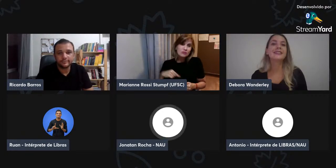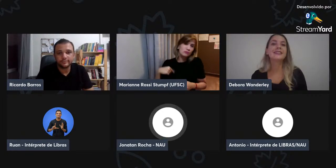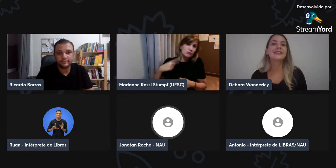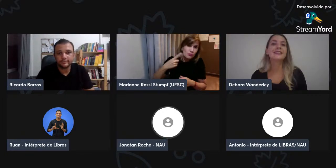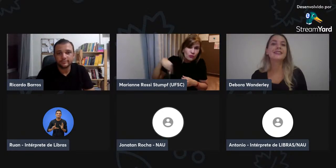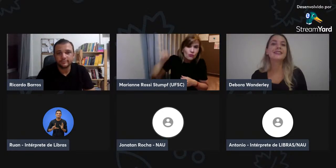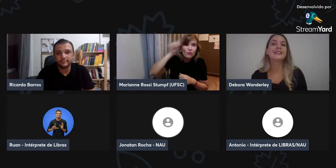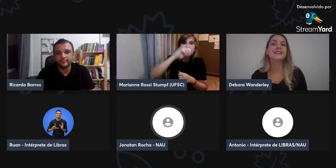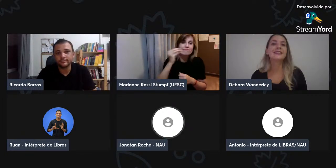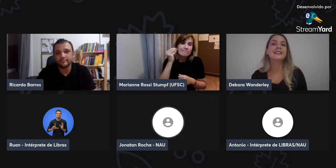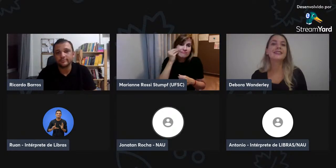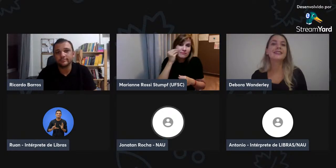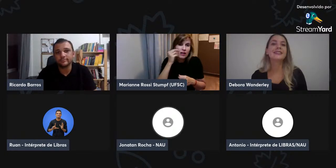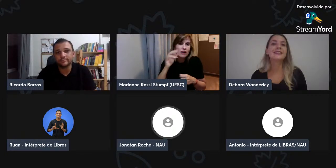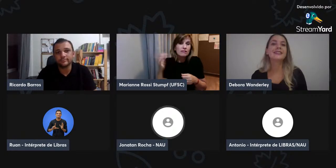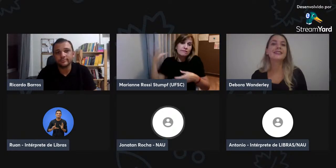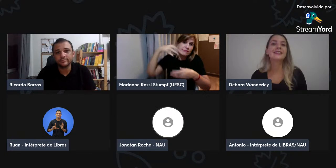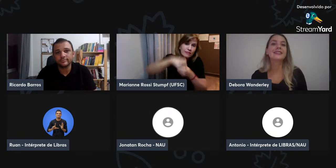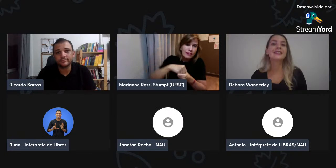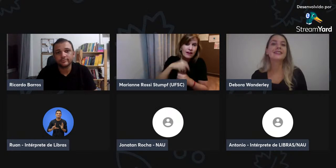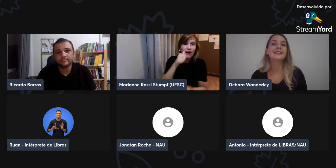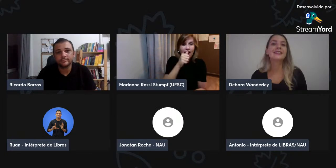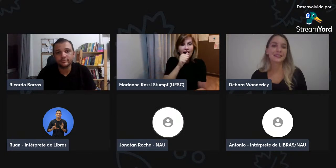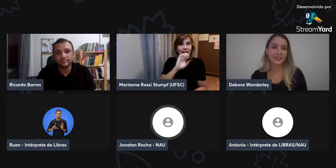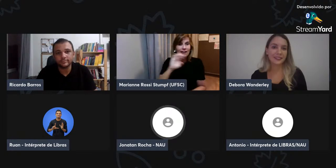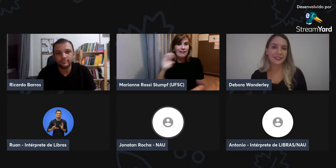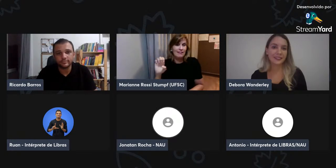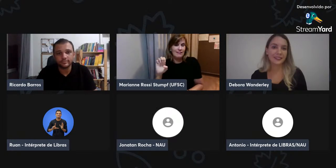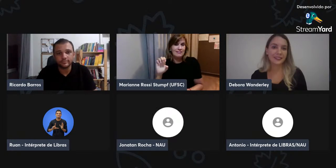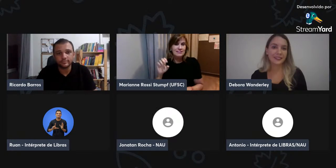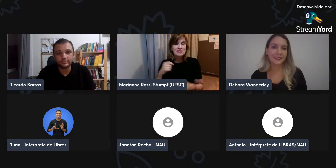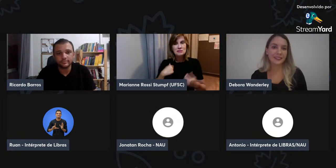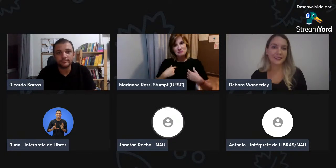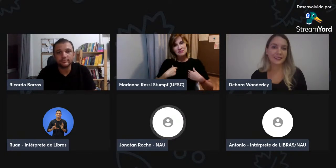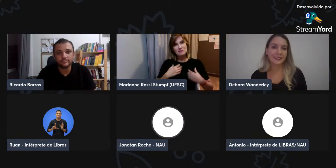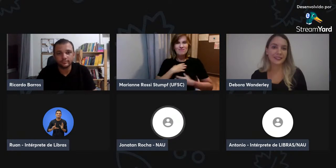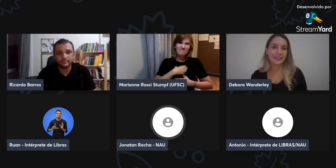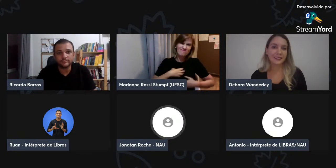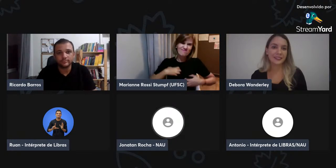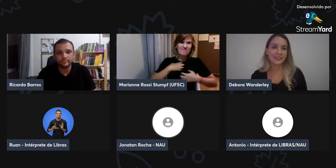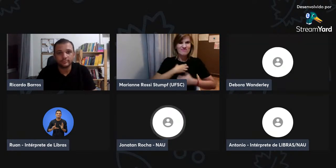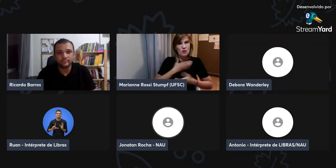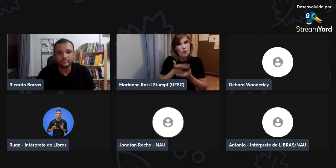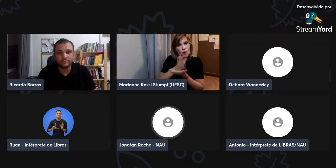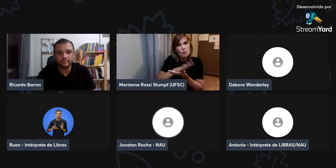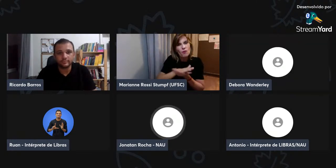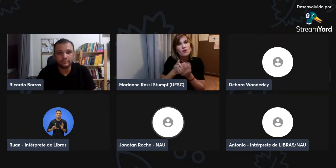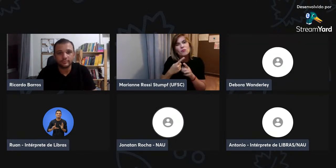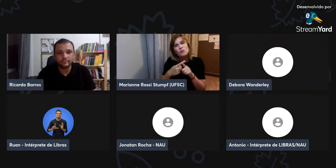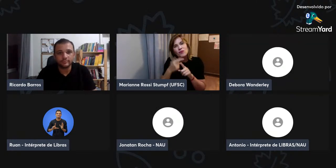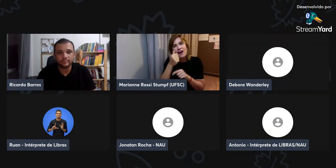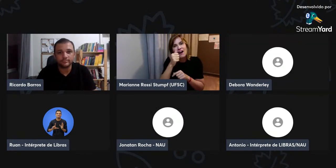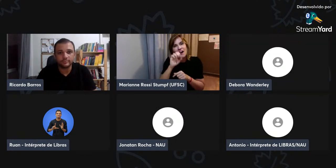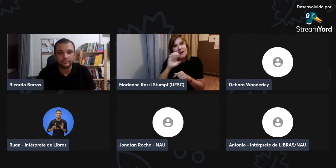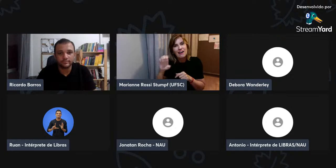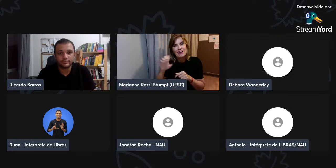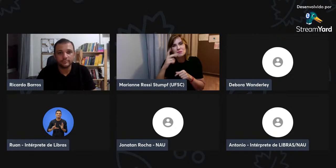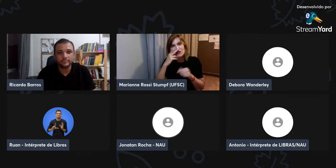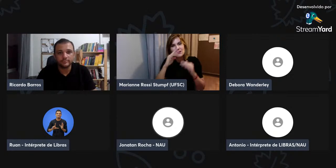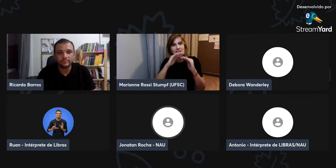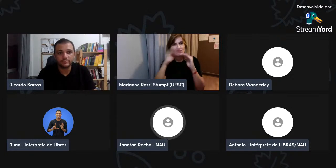é importante. Hoje, aqui no Brasil, né? A gente está vendo a possibilidade de incluir isso dentro da...